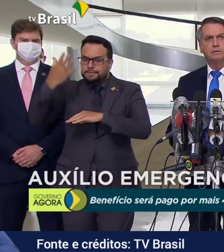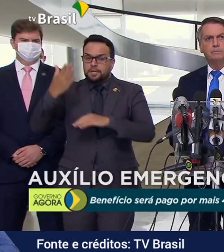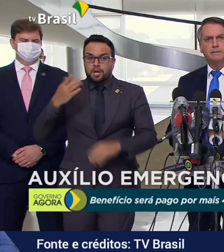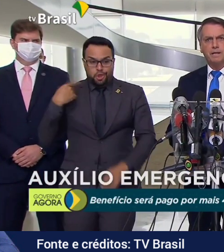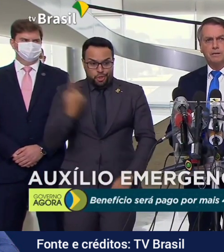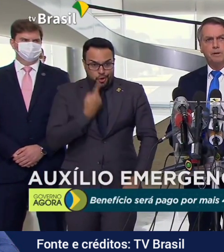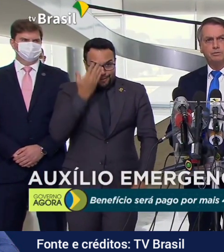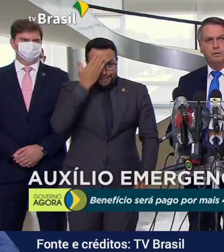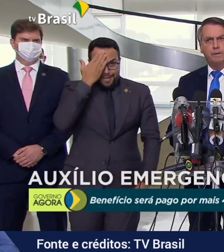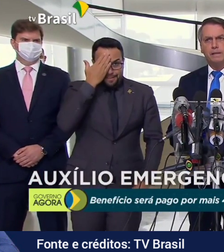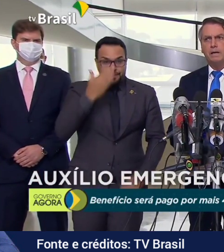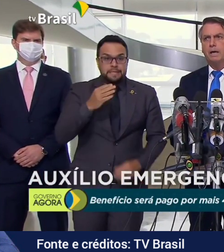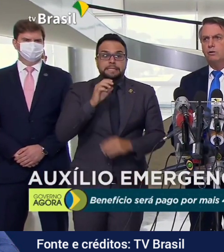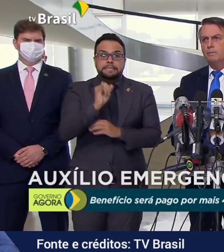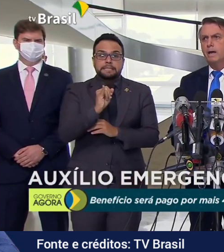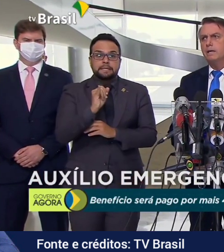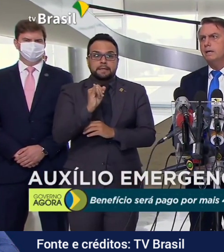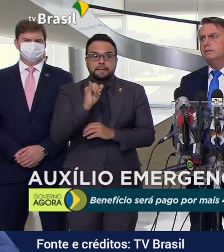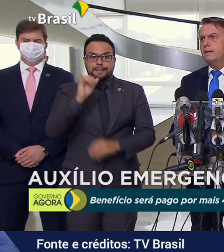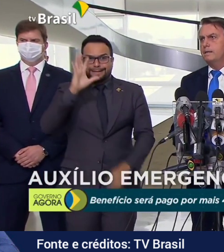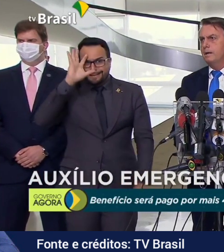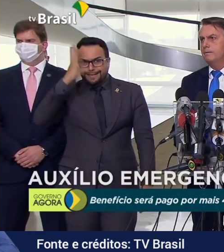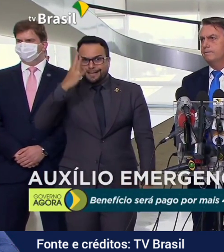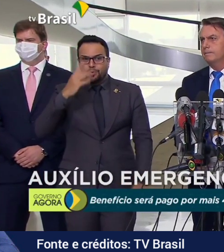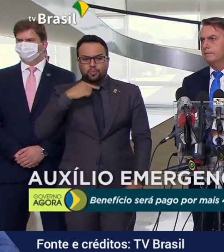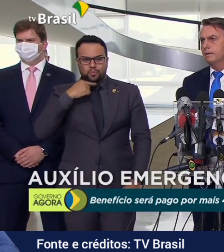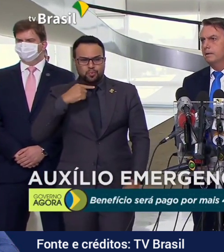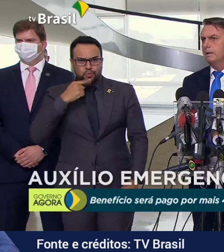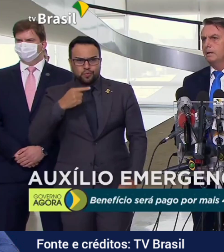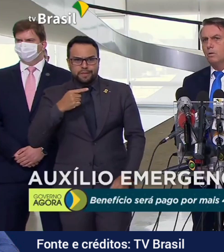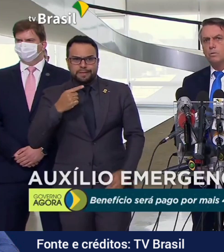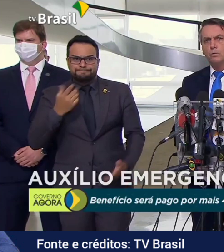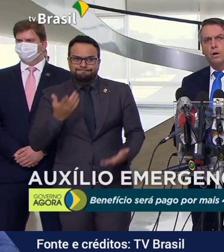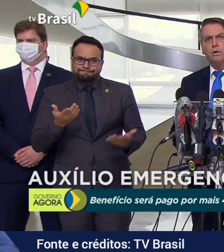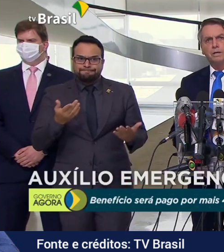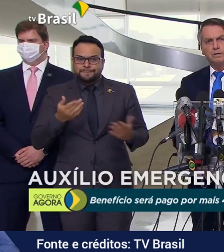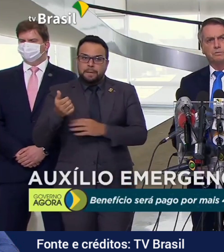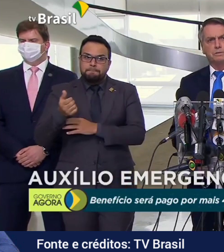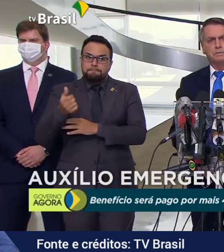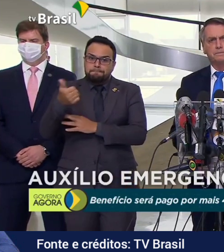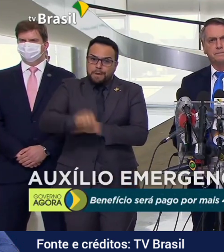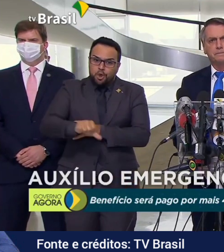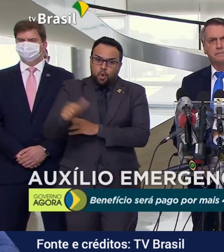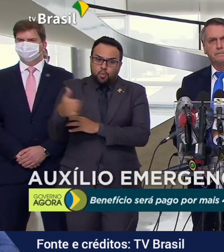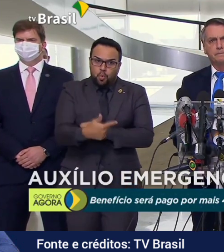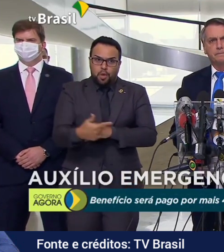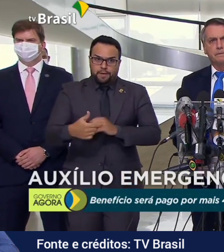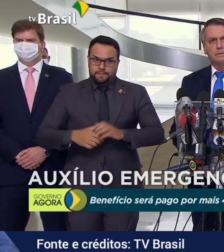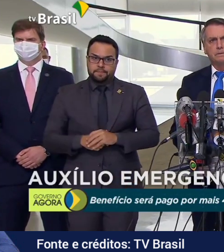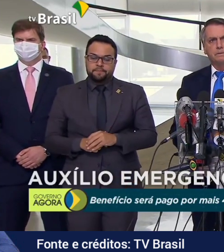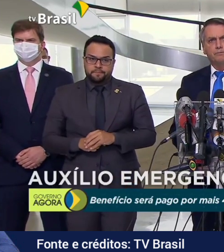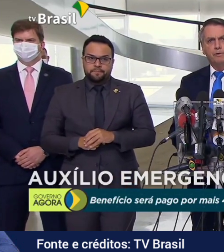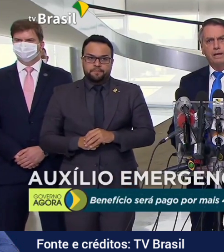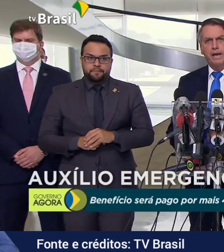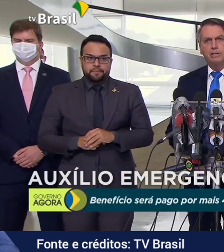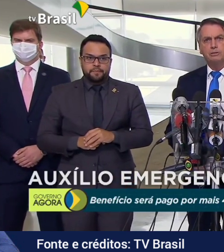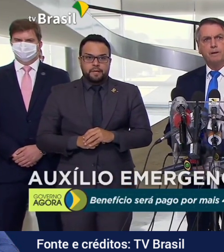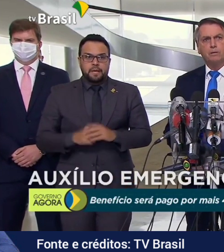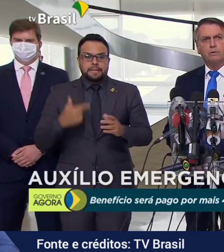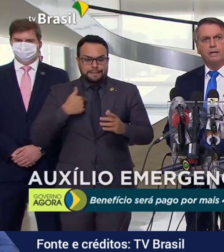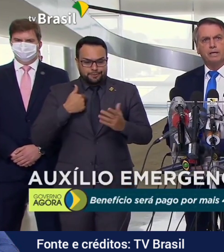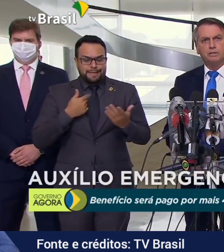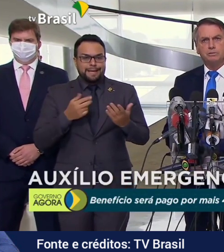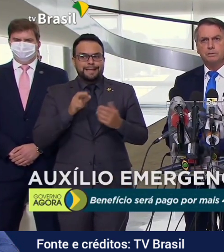pior que uma atenção mal tomada, é uma indecisão. Eu corro riscos. Fui